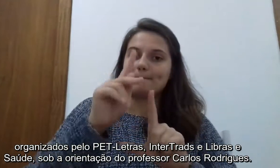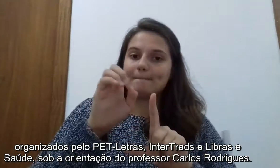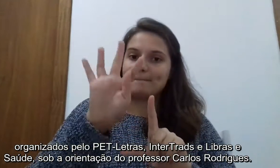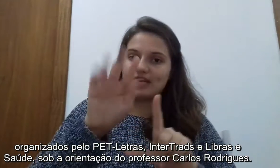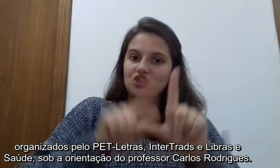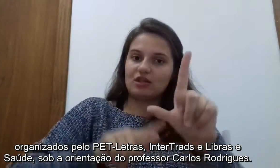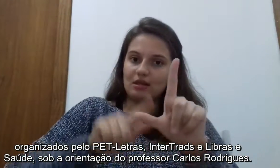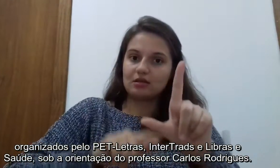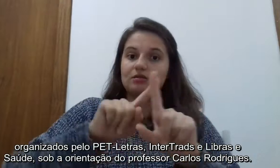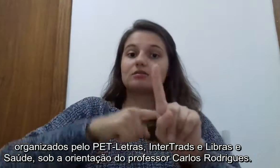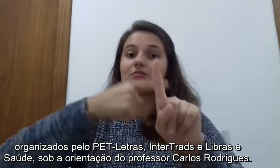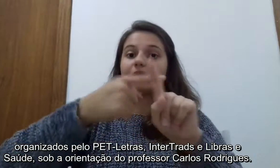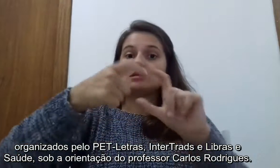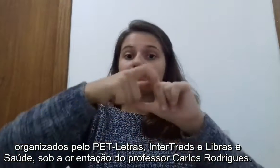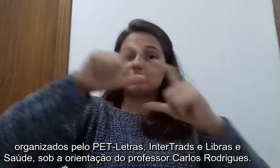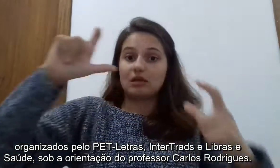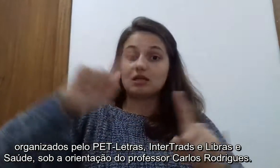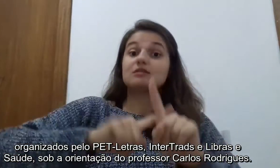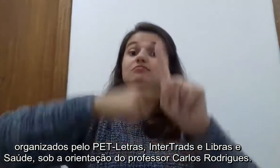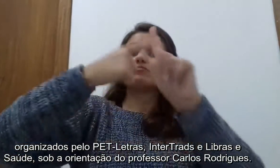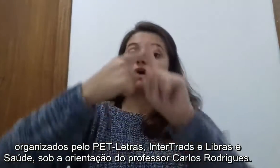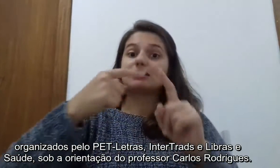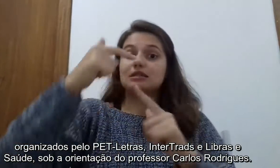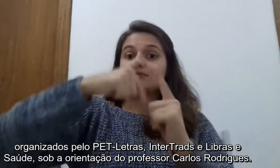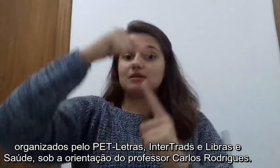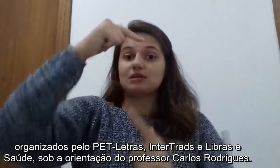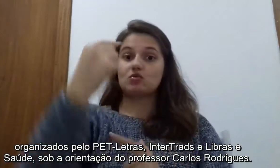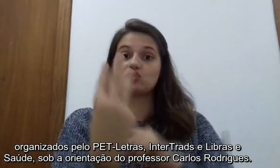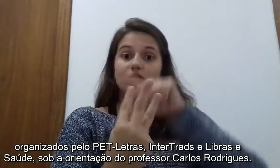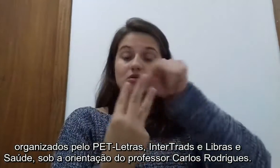Saúde, sobre a orientação do professor Carlos Rodrigues.